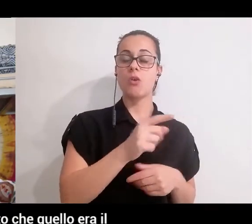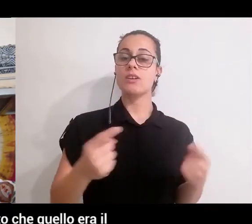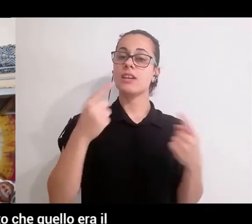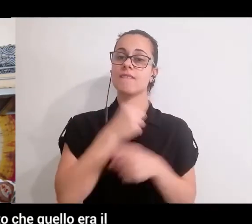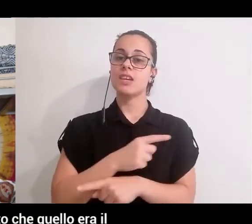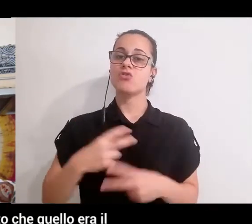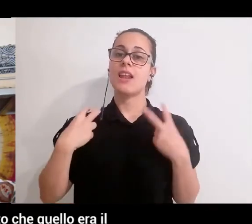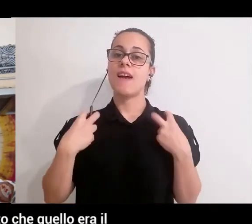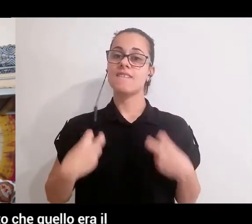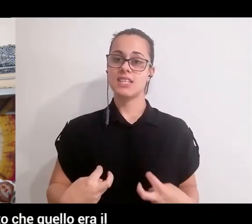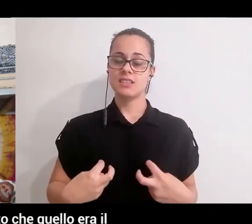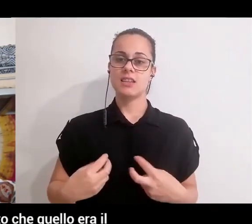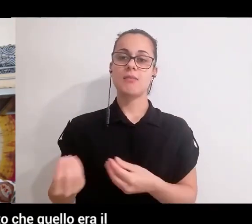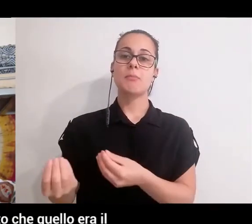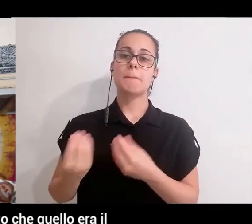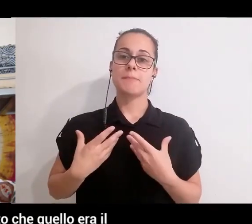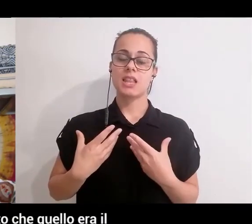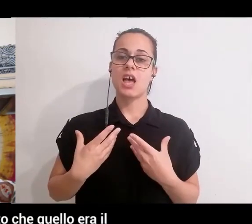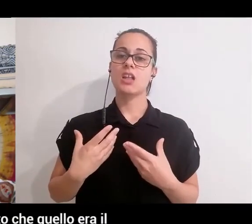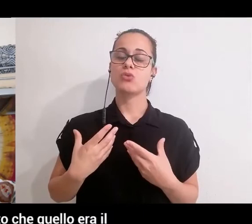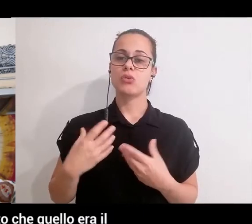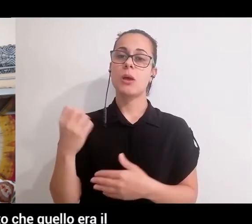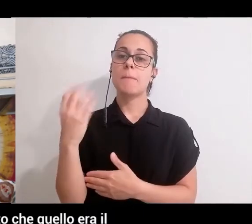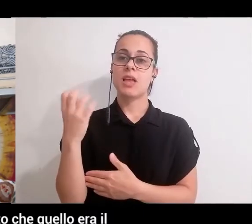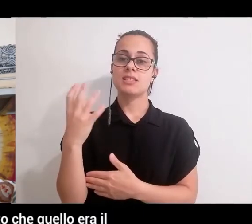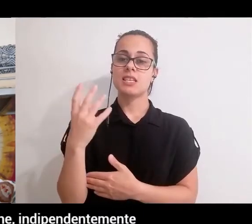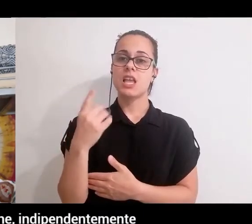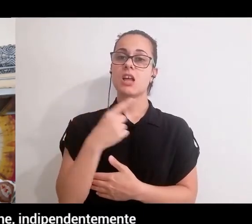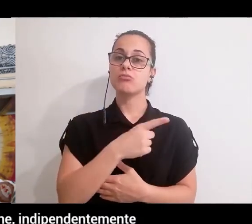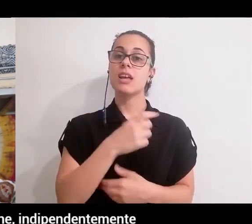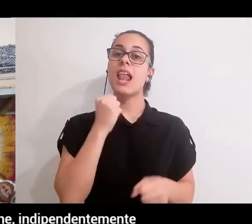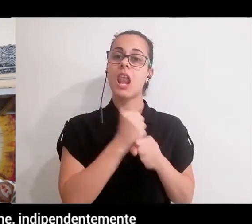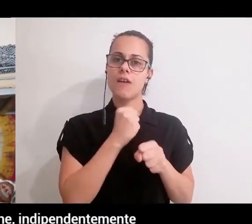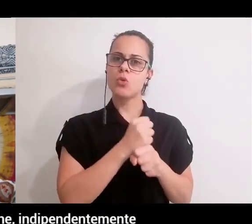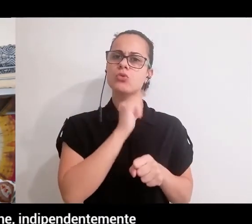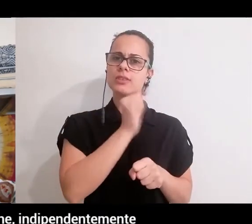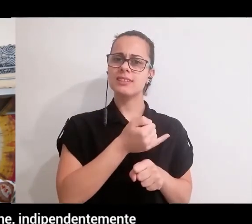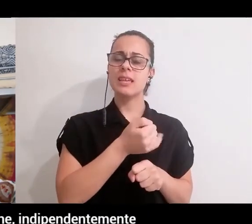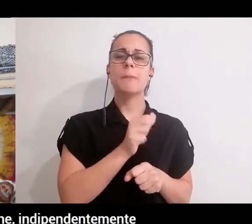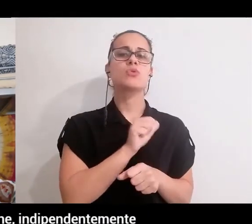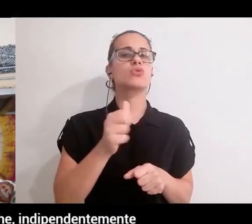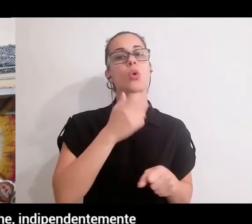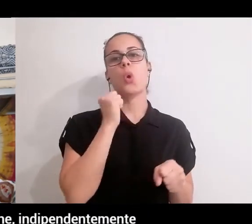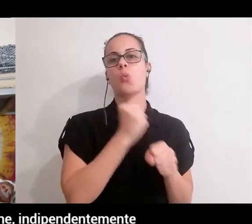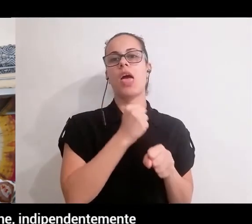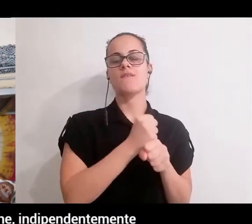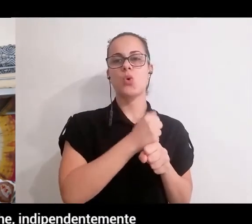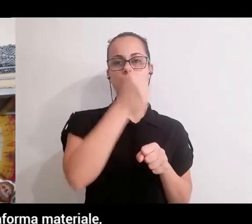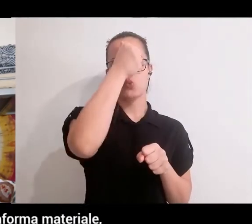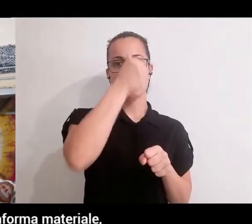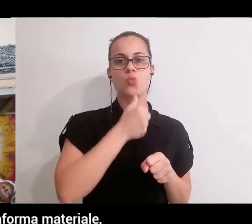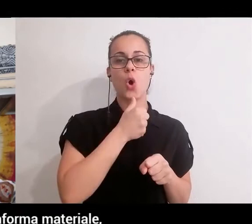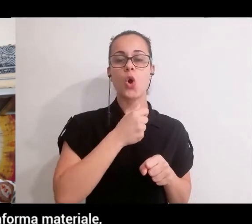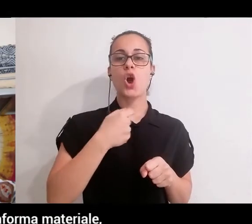per una serie di situazioni mi ha insegnato che quello era il ruolo che rivestivo in quel momento lì e che